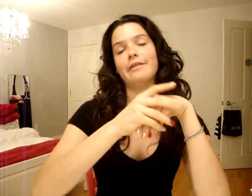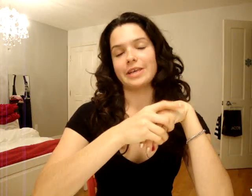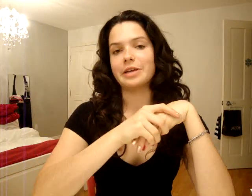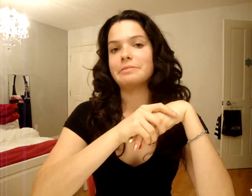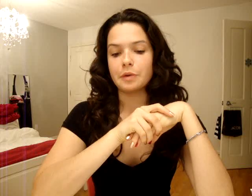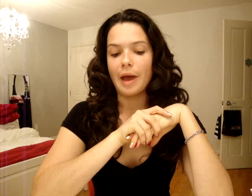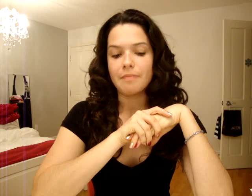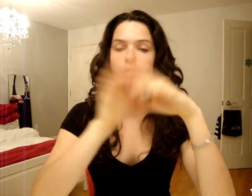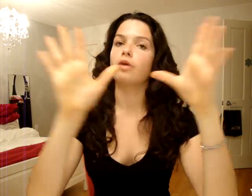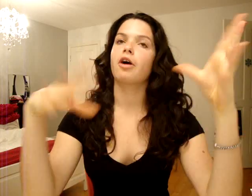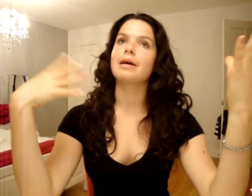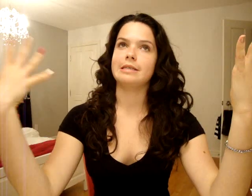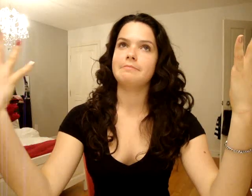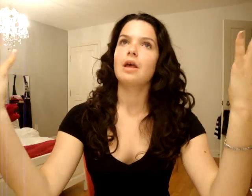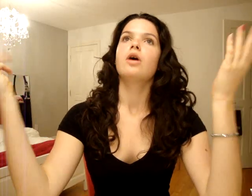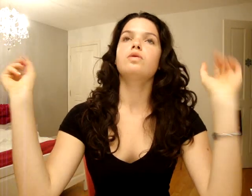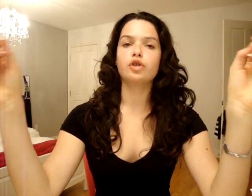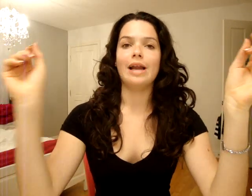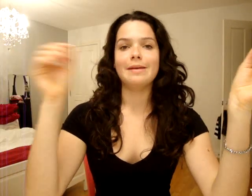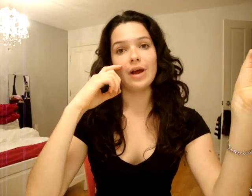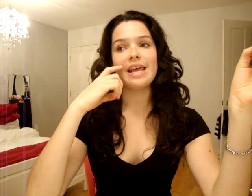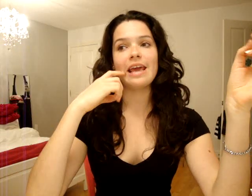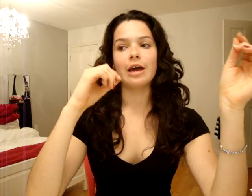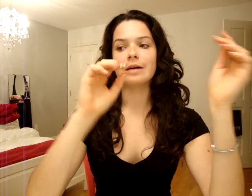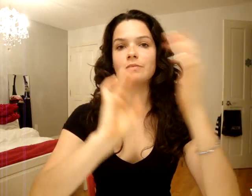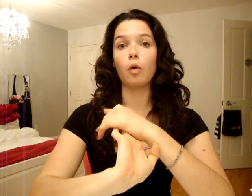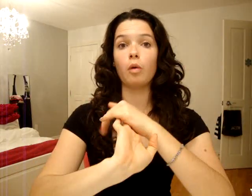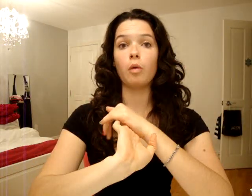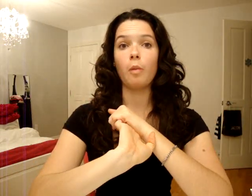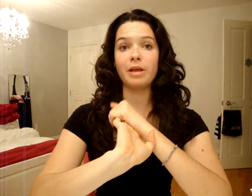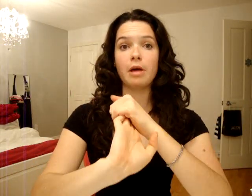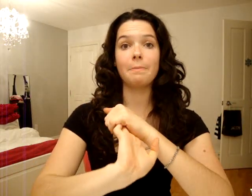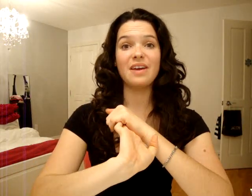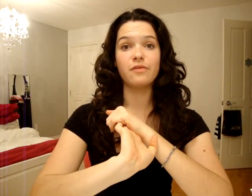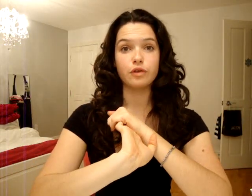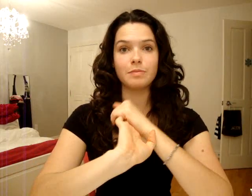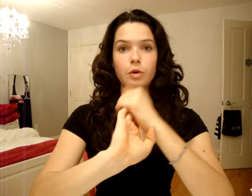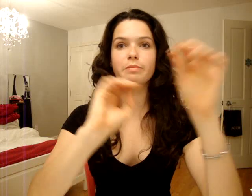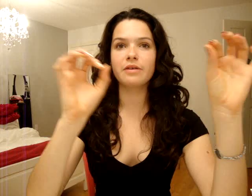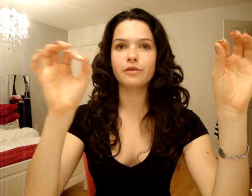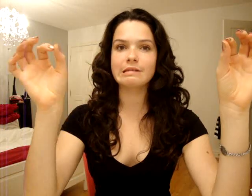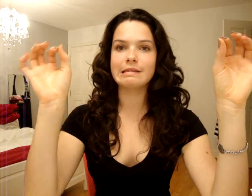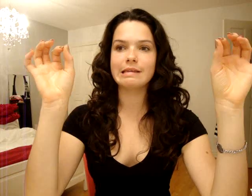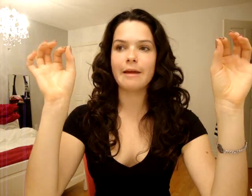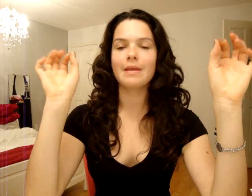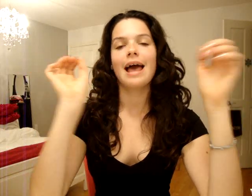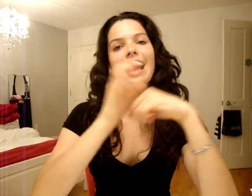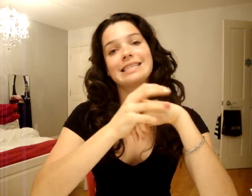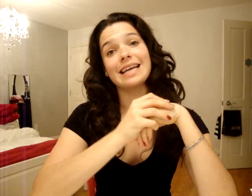Fait que, ouais, donc on va commencer. Où je suis allée? Je suis allée au paintball Bigfoot. Donc Bigfoot c'est à Saint